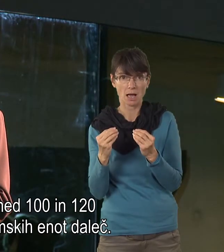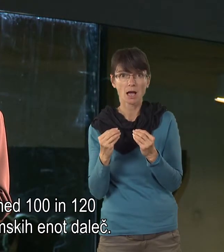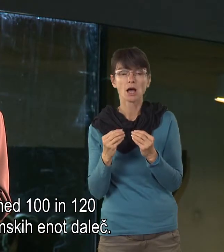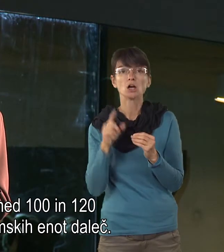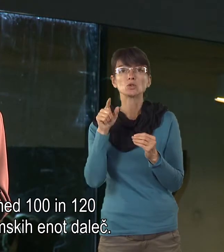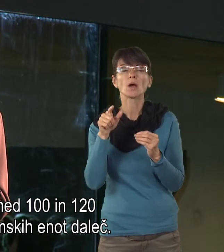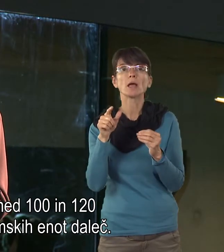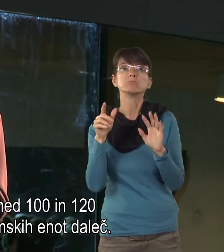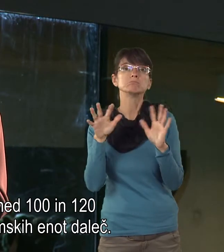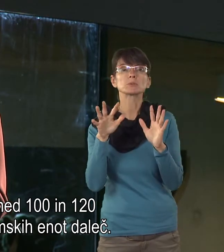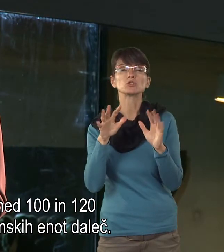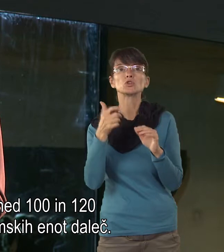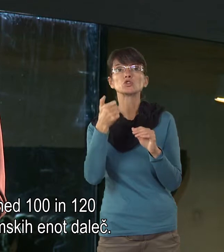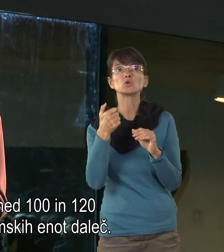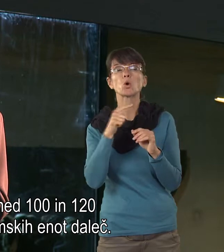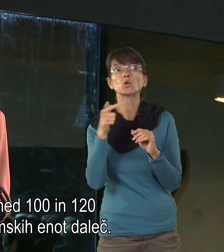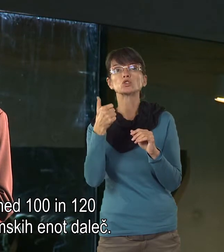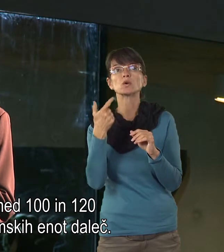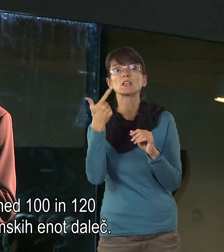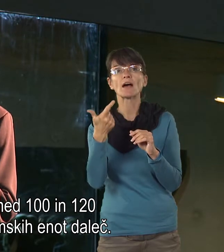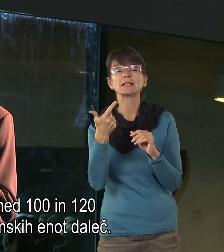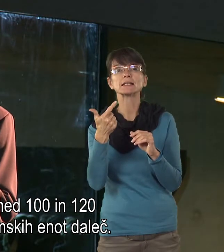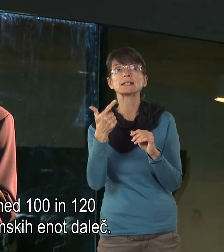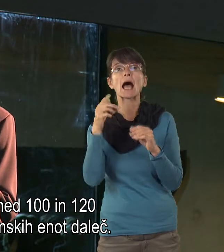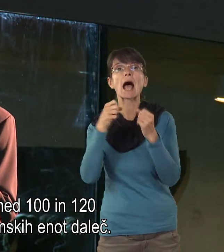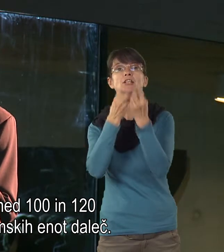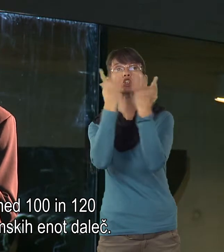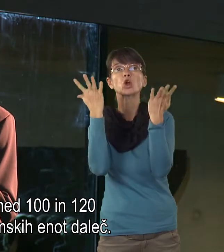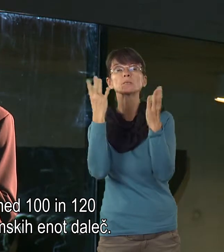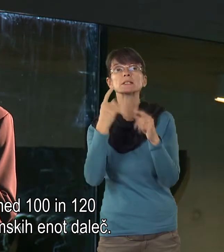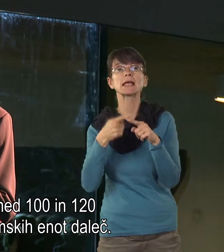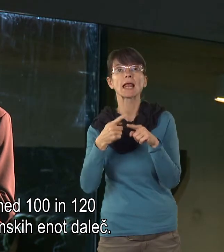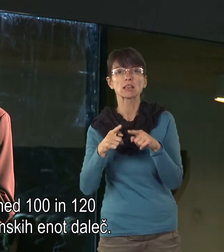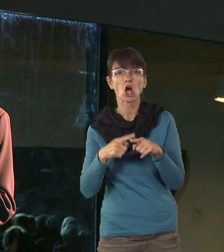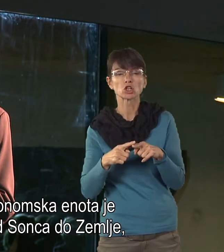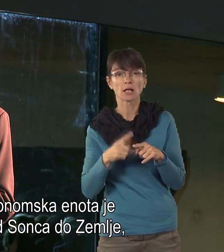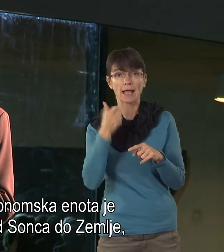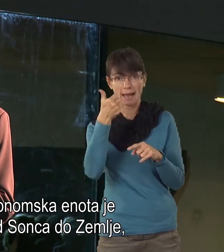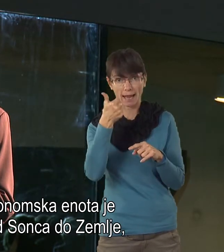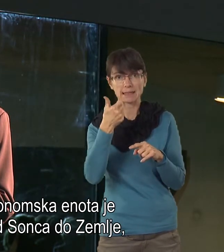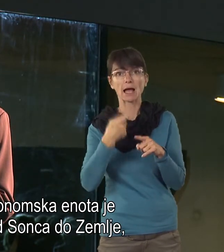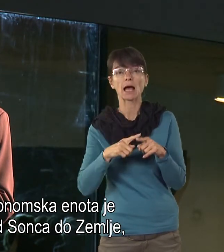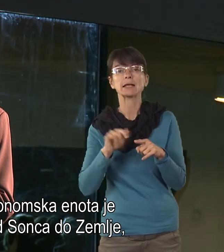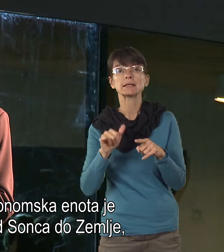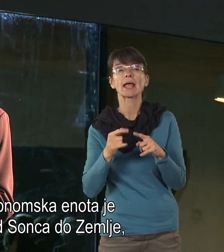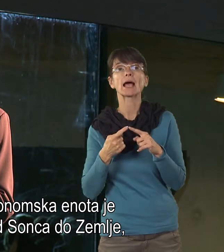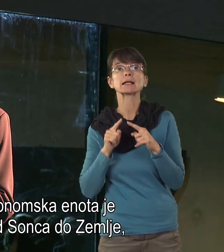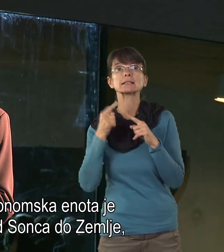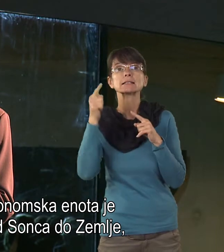tam okrog 100 do 120 astronomskih enot. Ena astronomska enota je razdalja od Sonca do Zemlje, ki